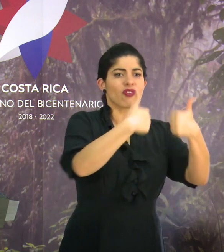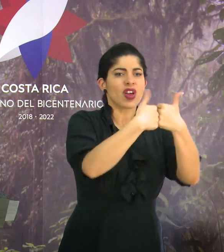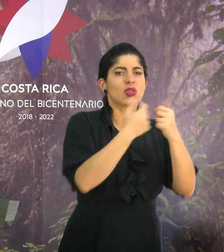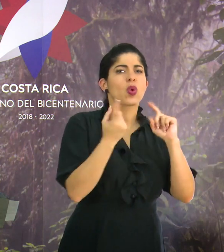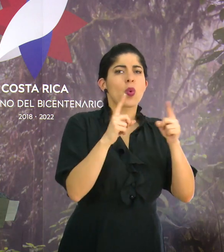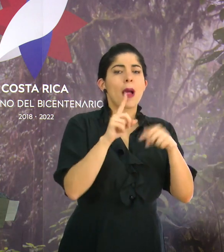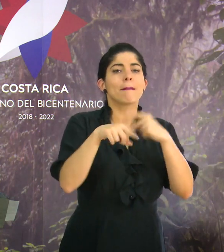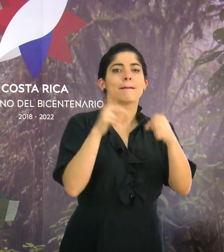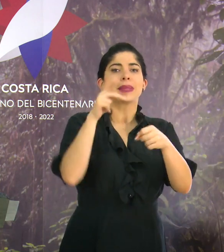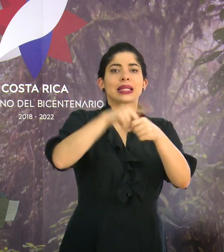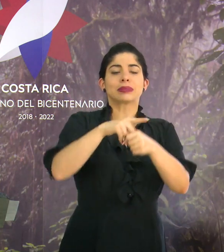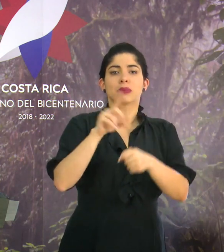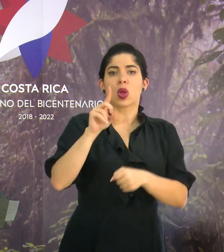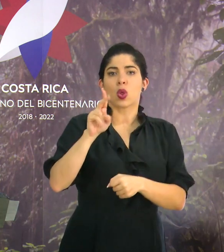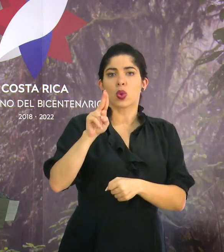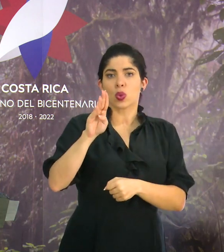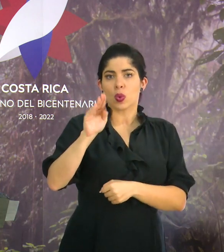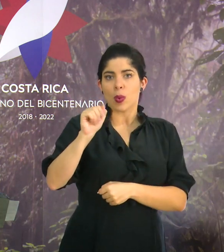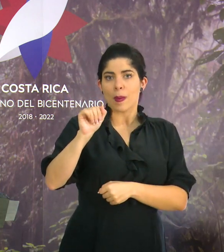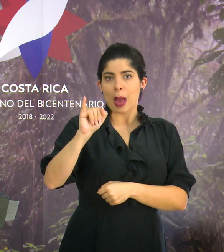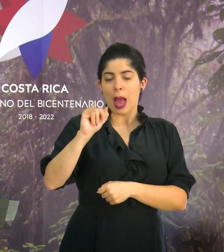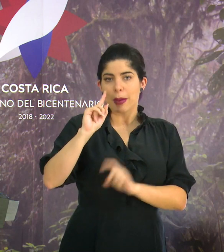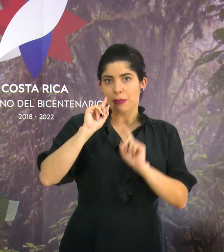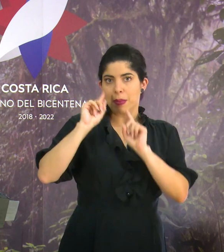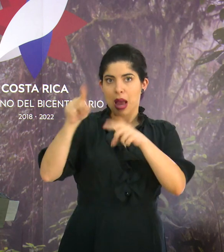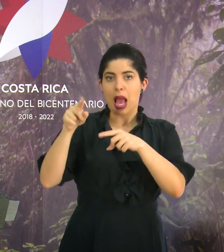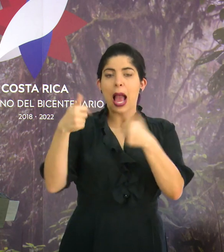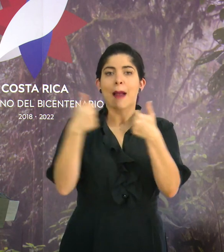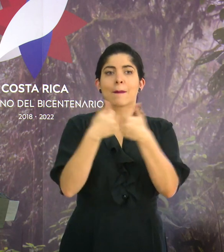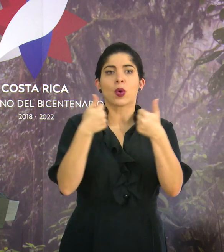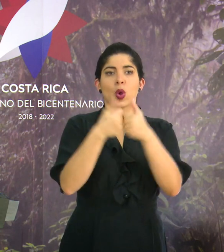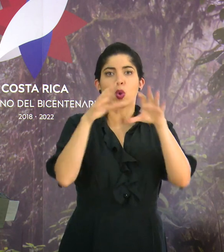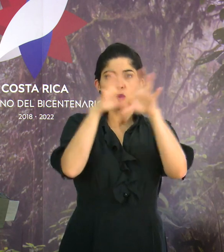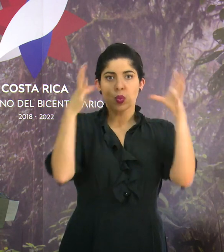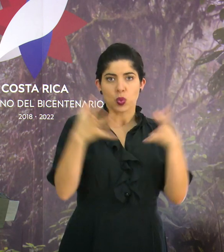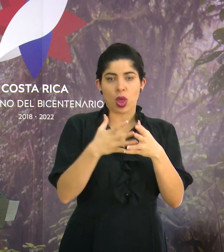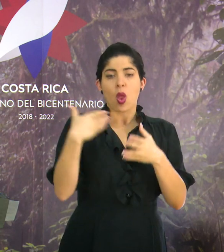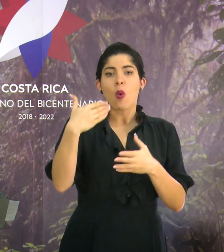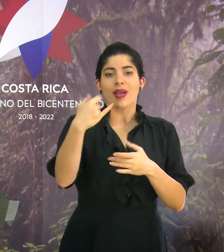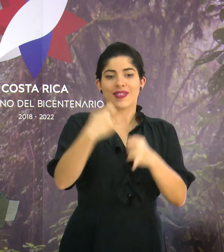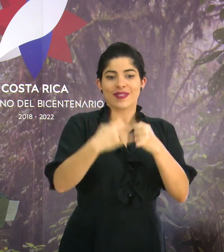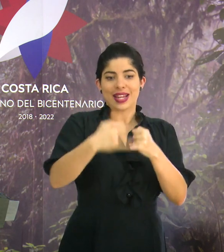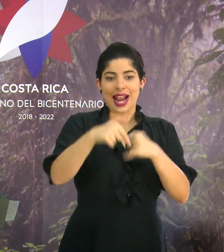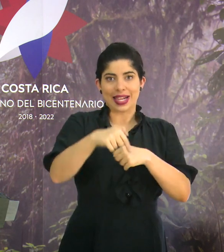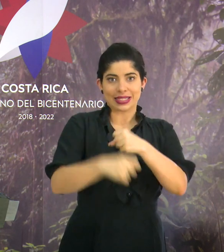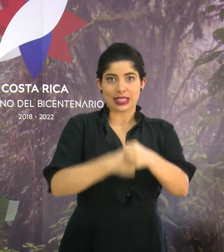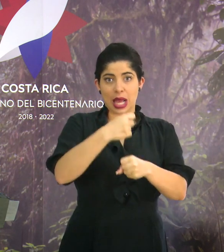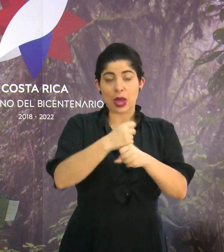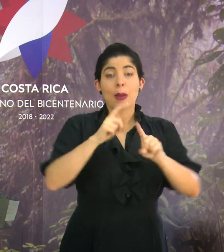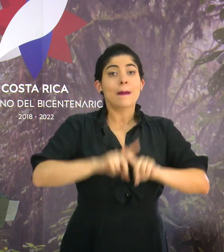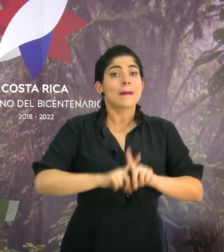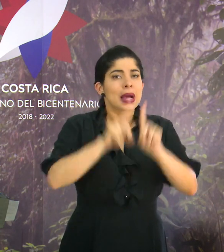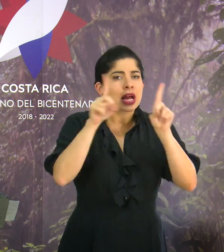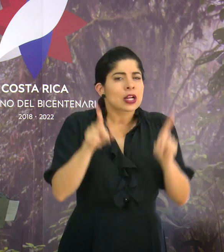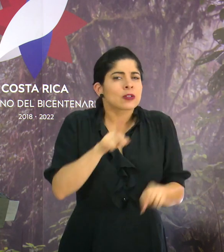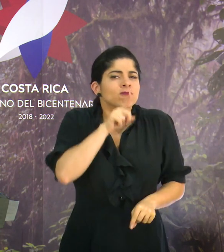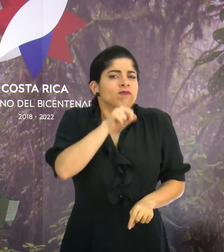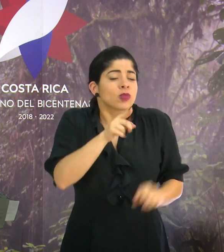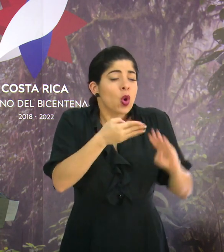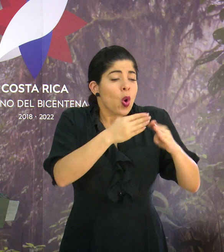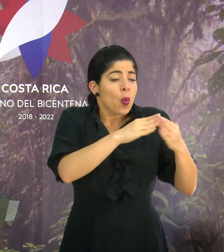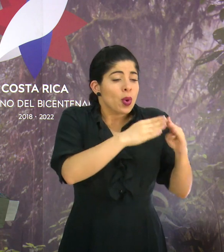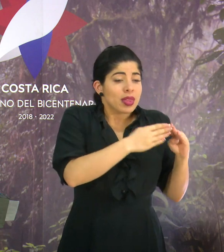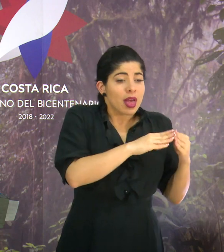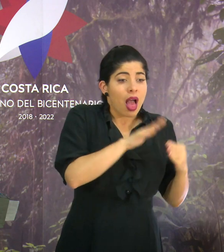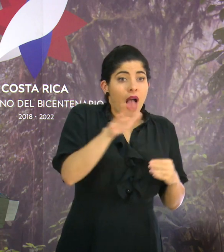en Dubái en el campeonato mundial a final de este año, pero realmente la comunidad